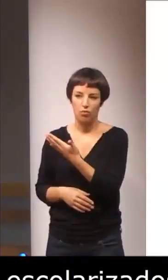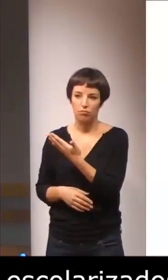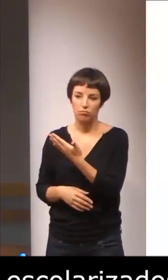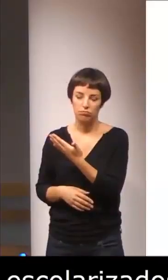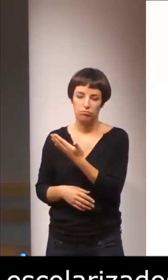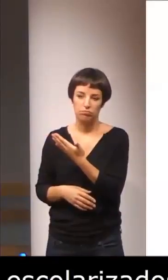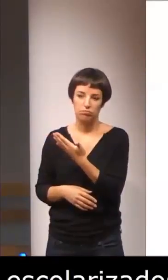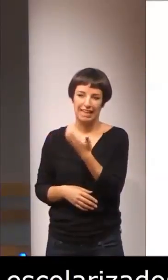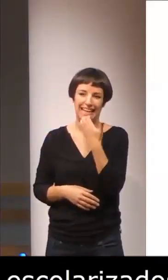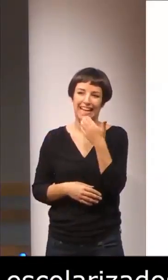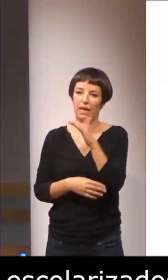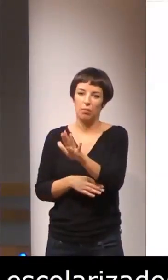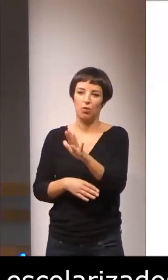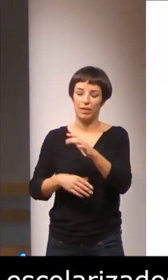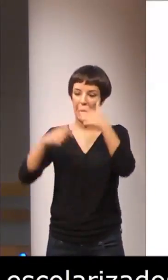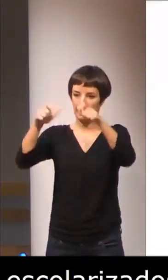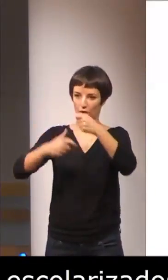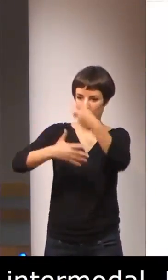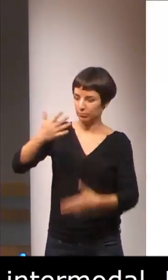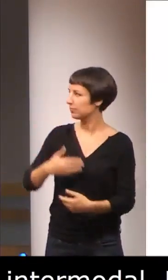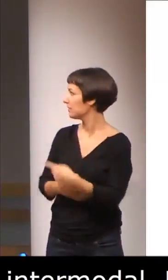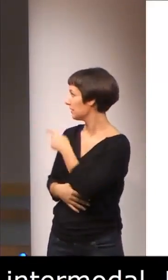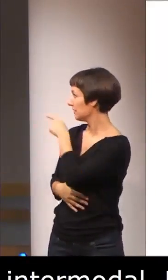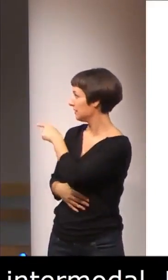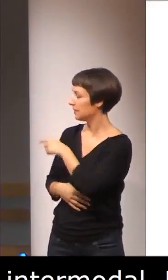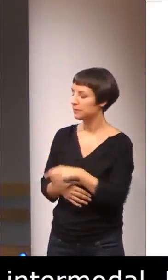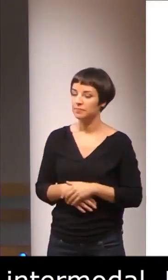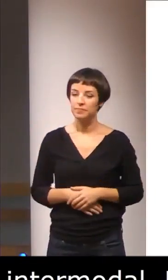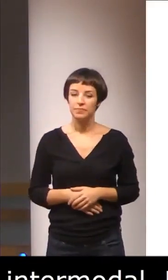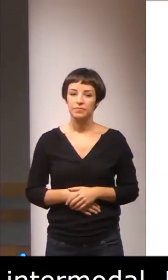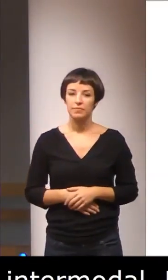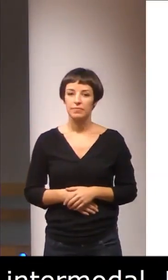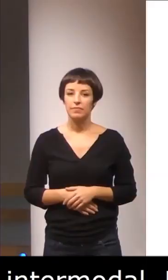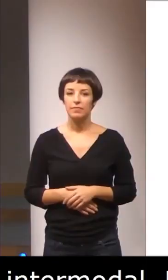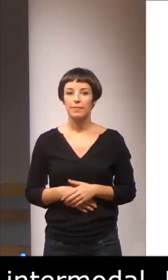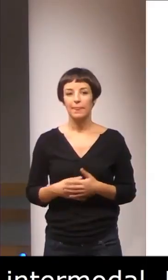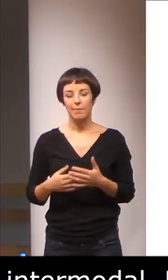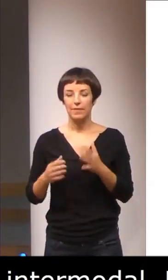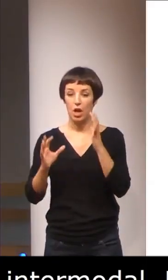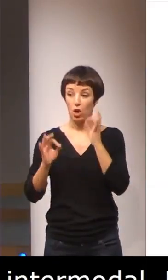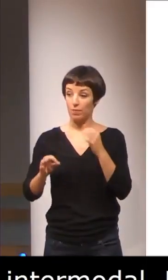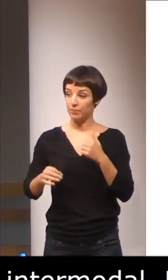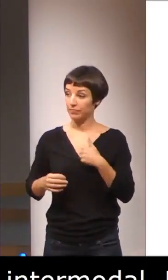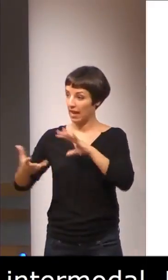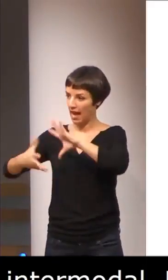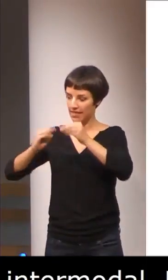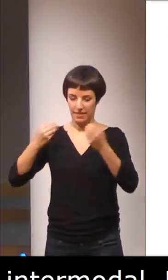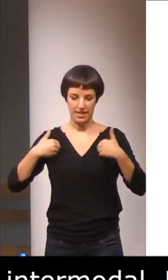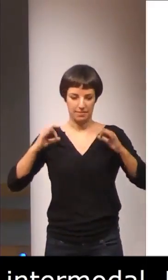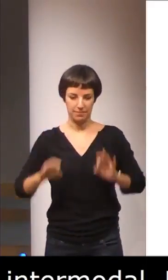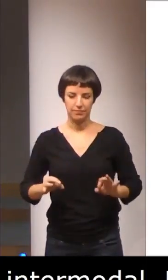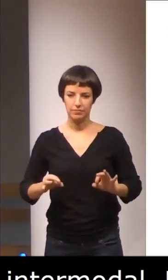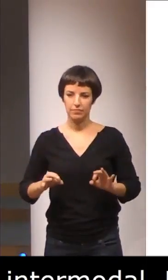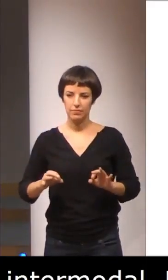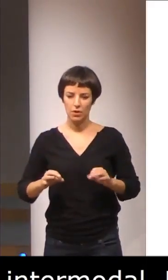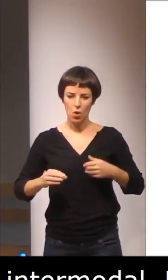las diferentes categorías. Evidentemente, para su correcta aplicación e interpretación, es necesario